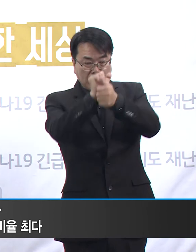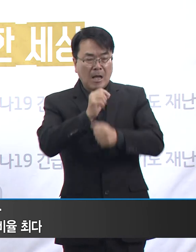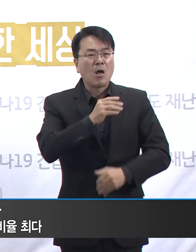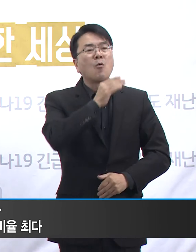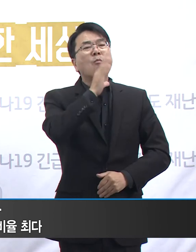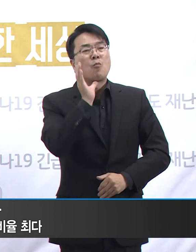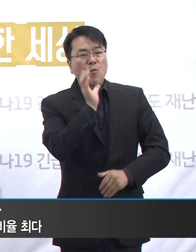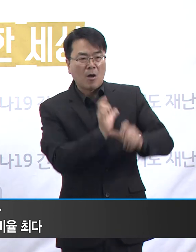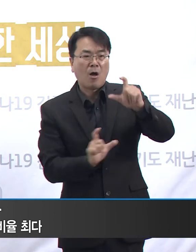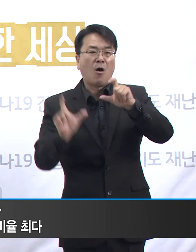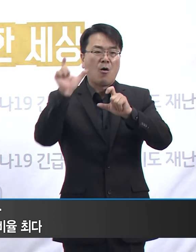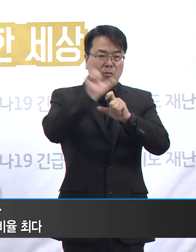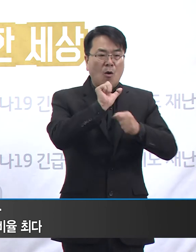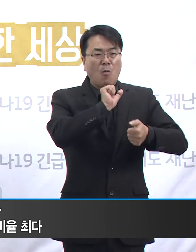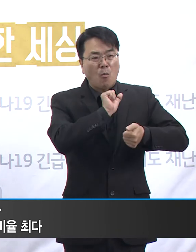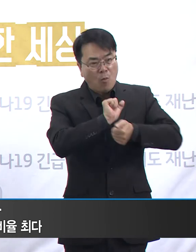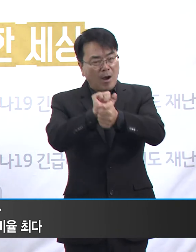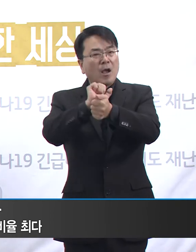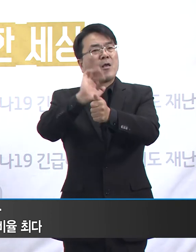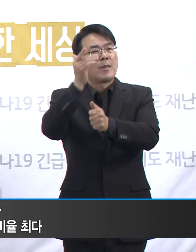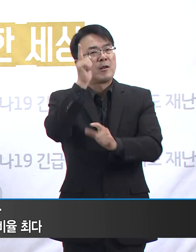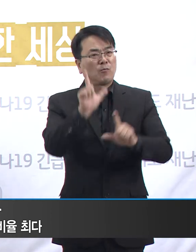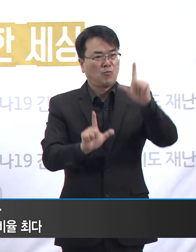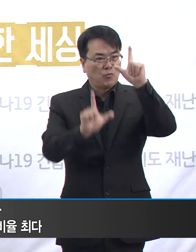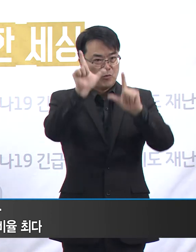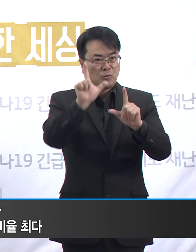감염으로 번지는 듯한 그런 느낌입니다.